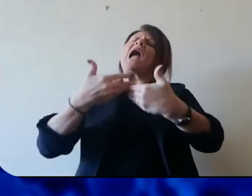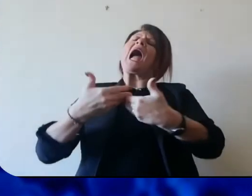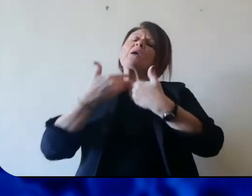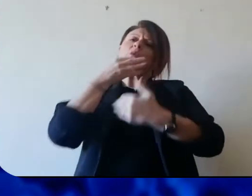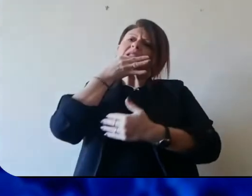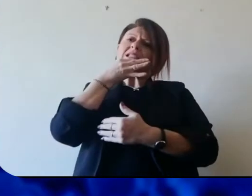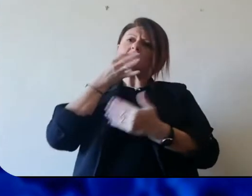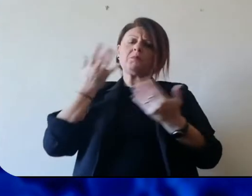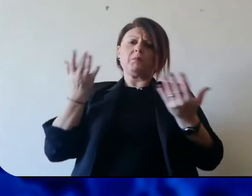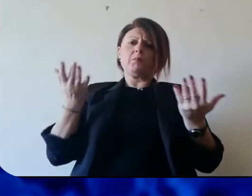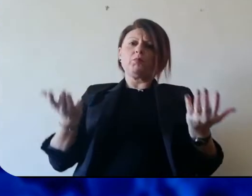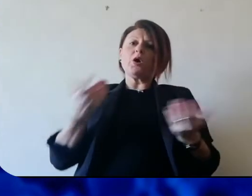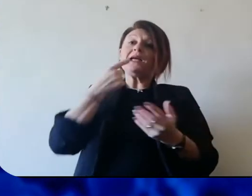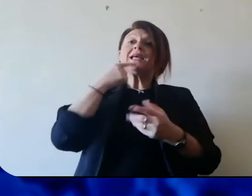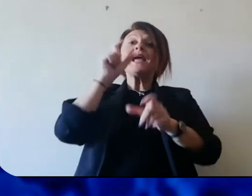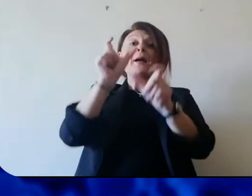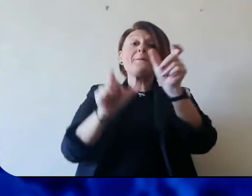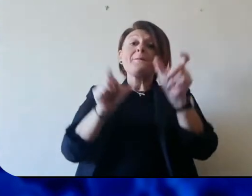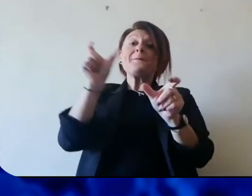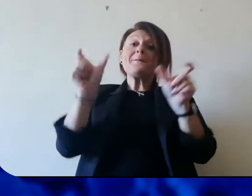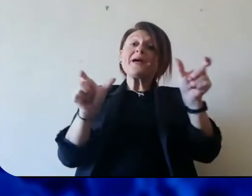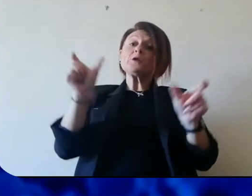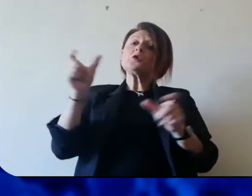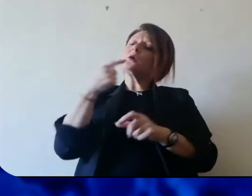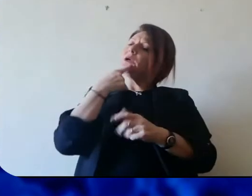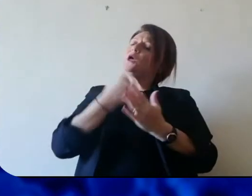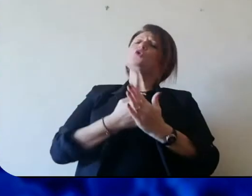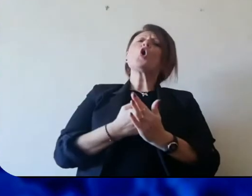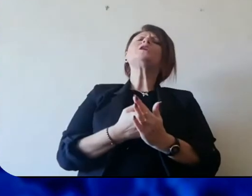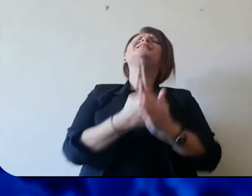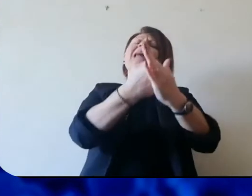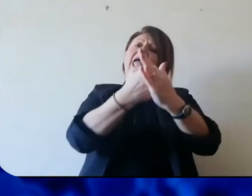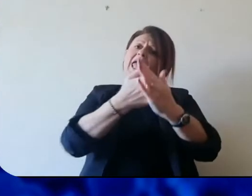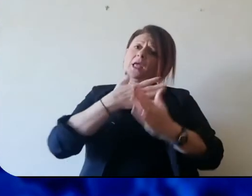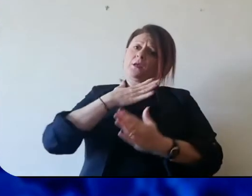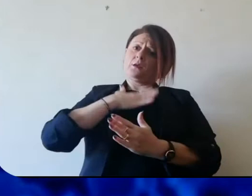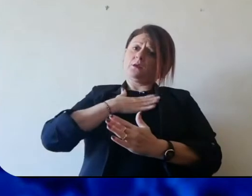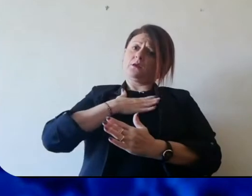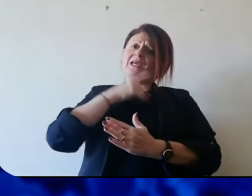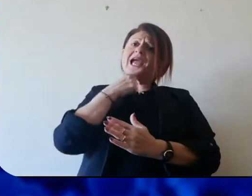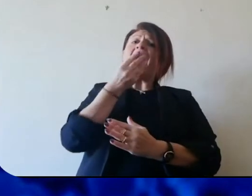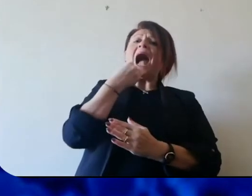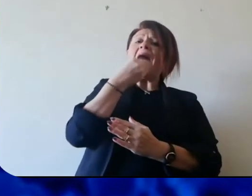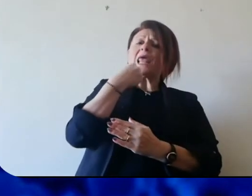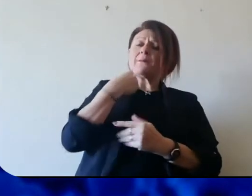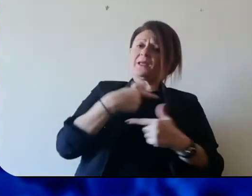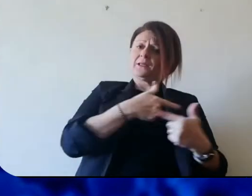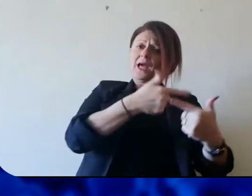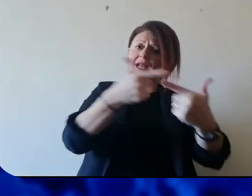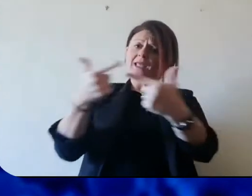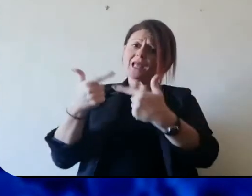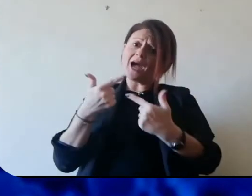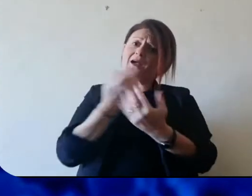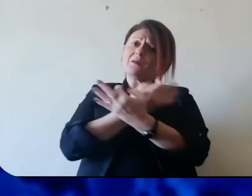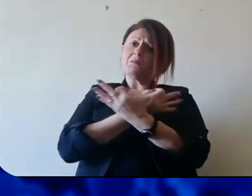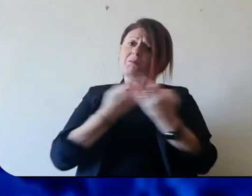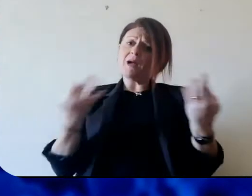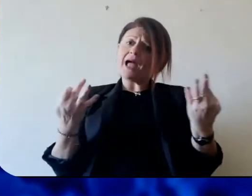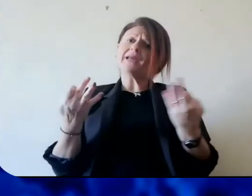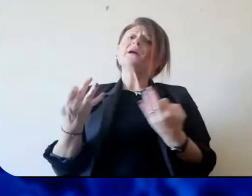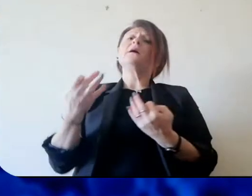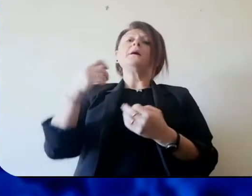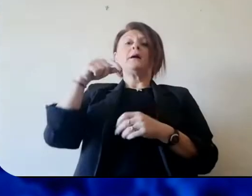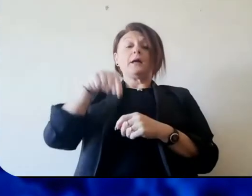una cosa del tutto normale. Queste persone, come ho detto, saranno sostenute, supportate, da un punto di vista